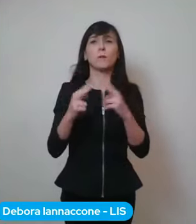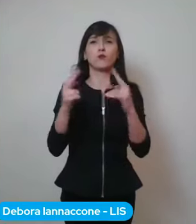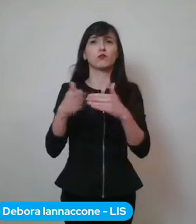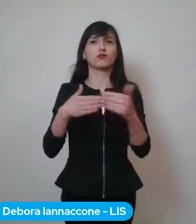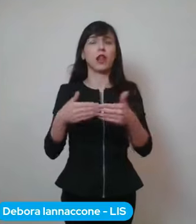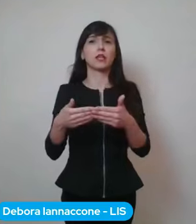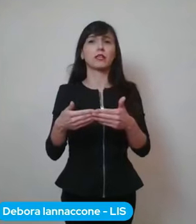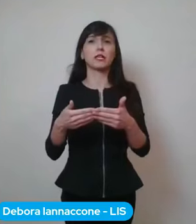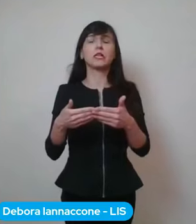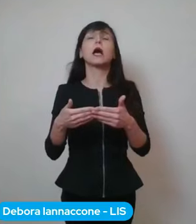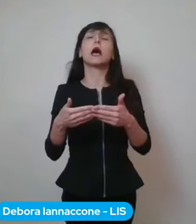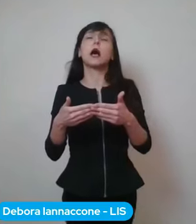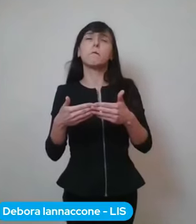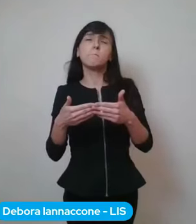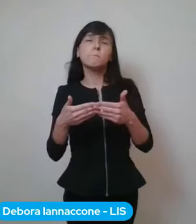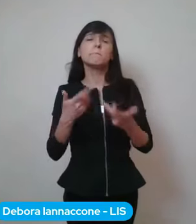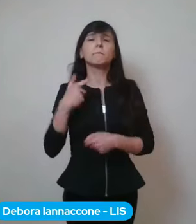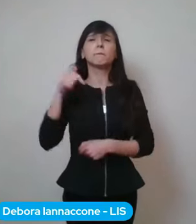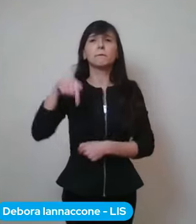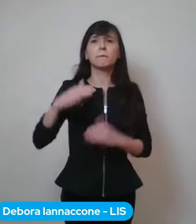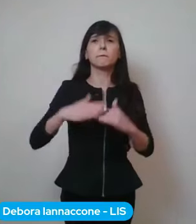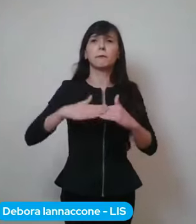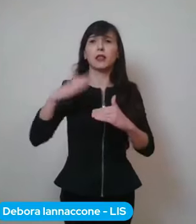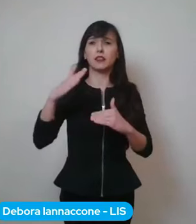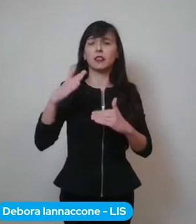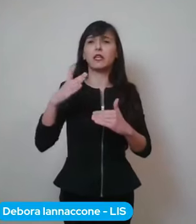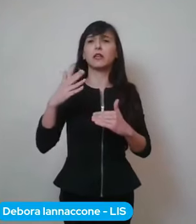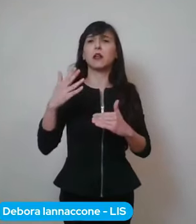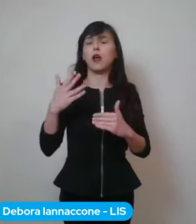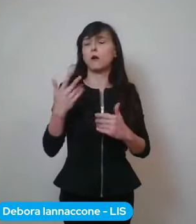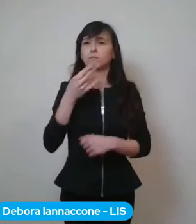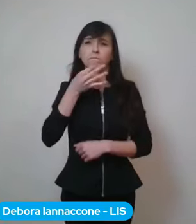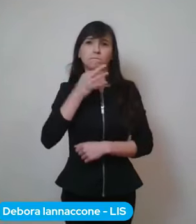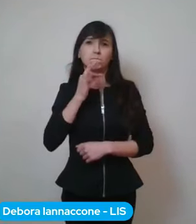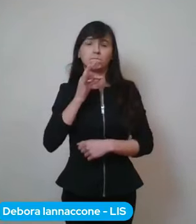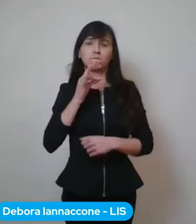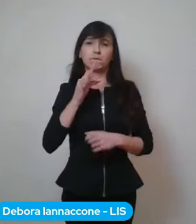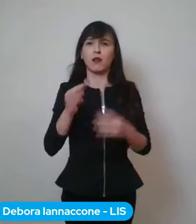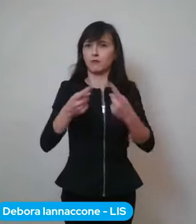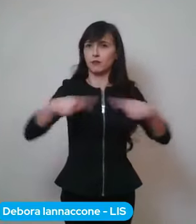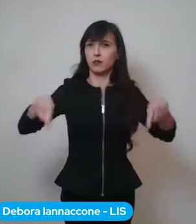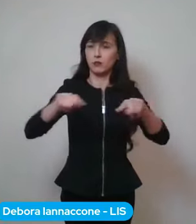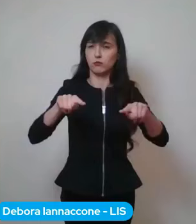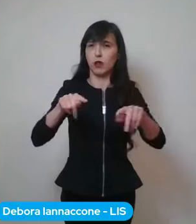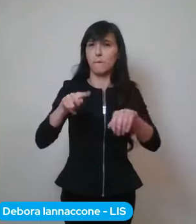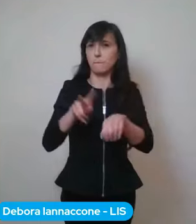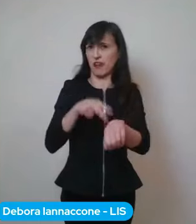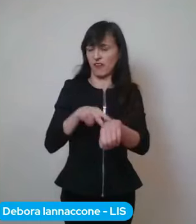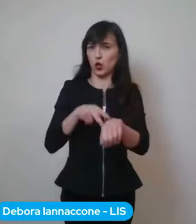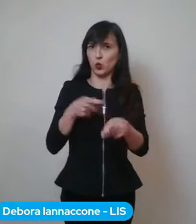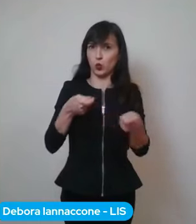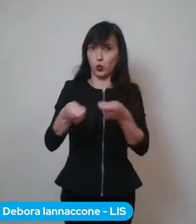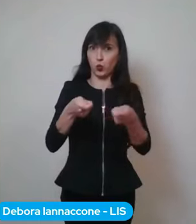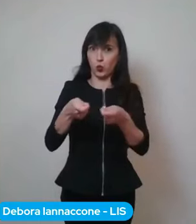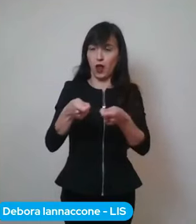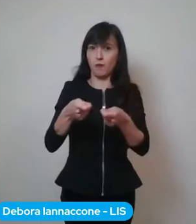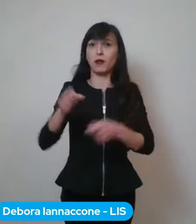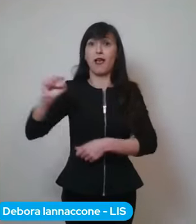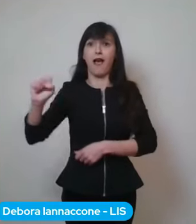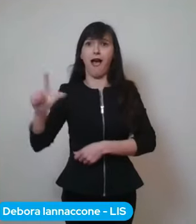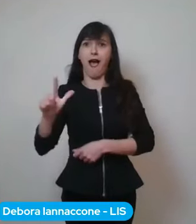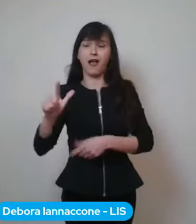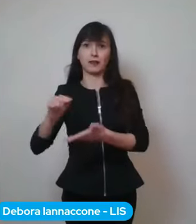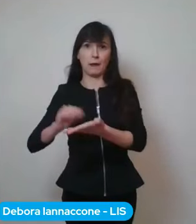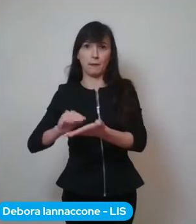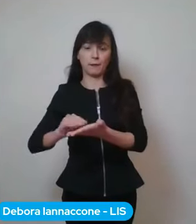questa mattina ho partecipato al solito al tavolo che viene coordinato dalla prefettura insieme alla ASD ed è un